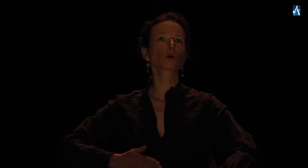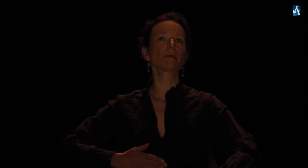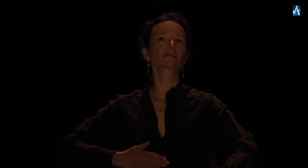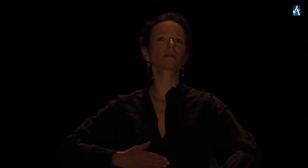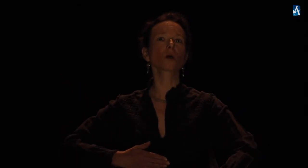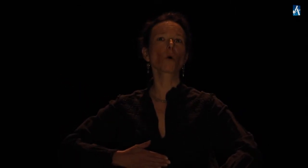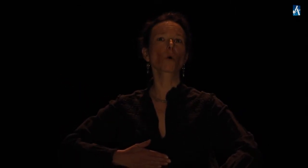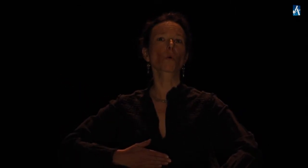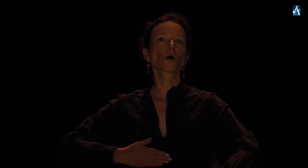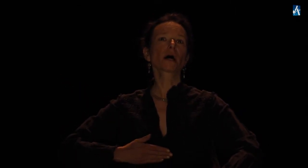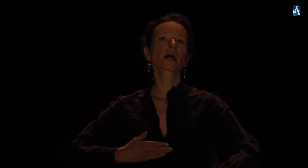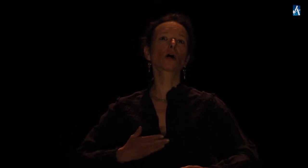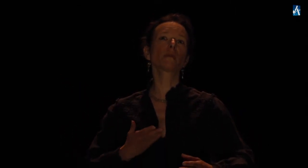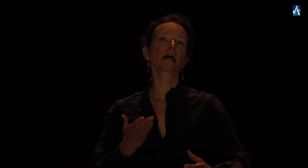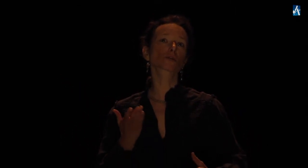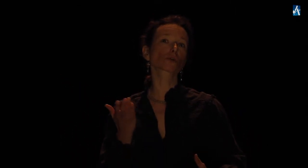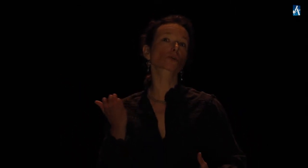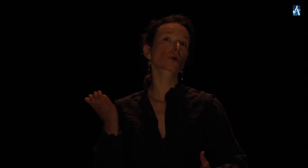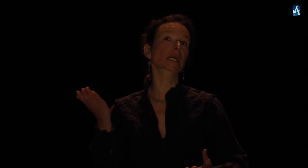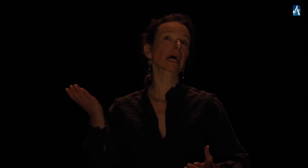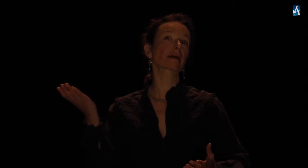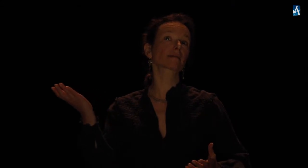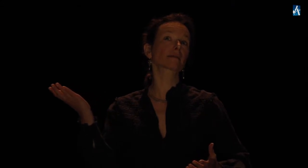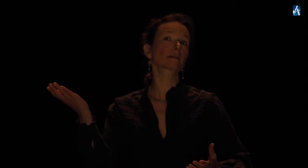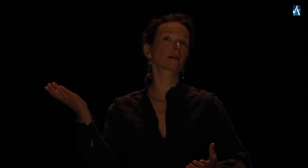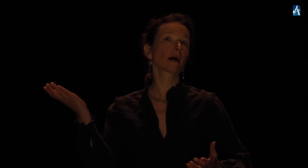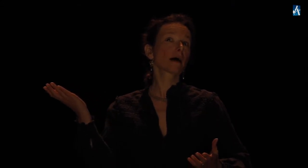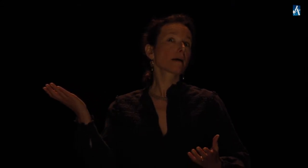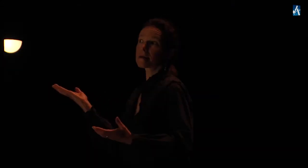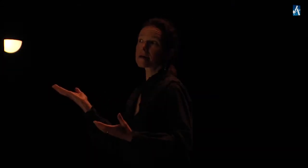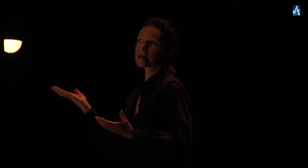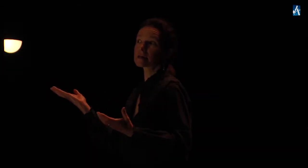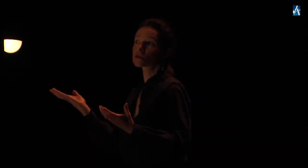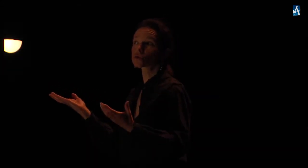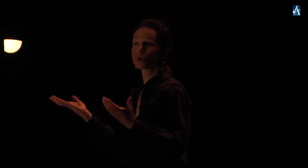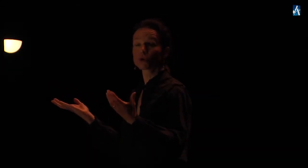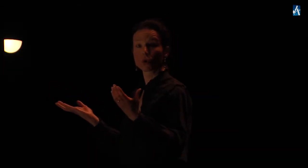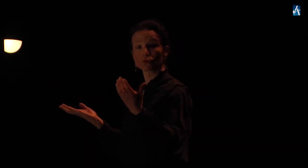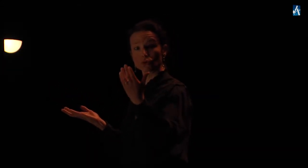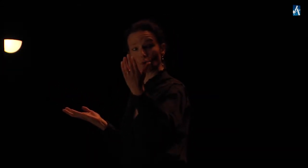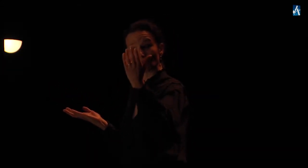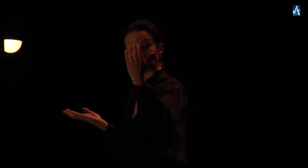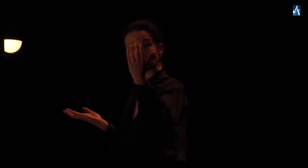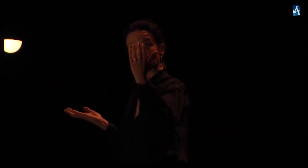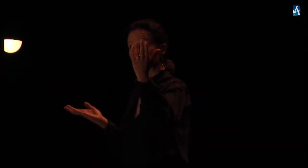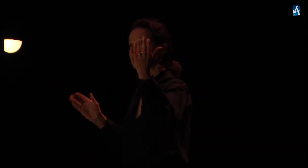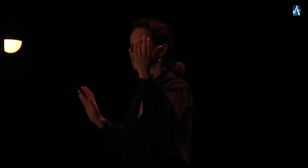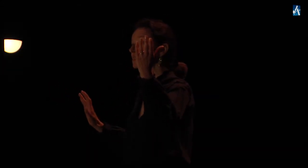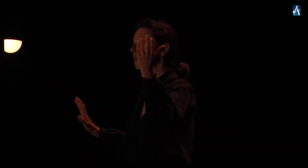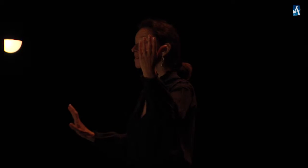passion, Un commerce secrète ! Et, sous le nom du duc, Déguisant